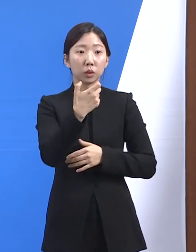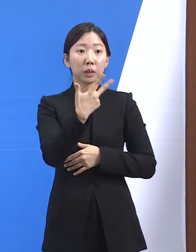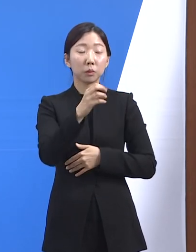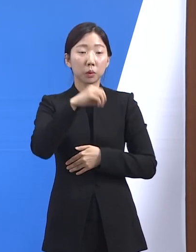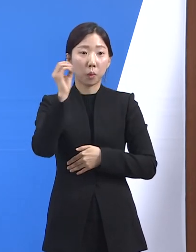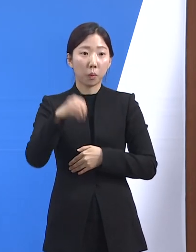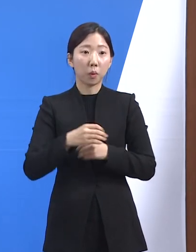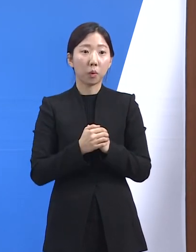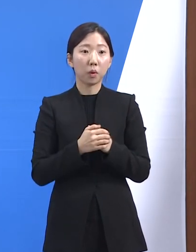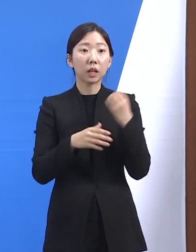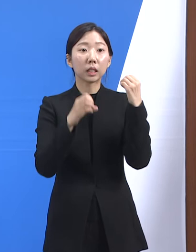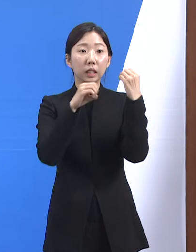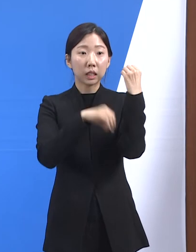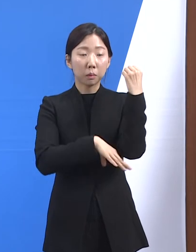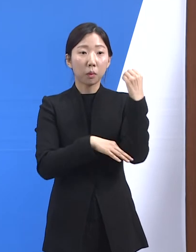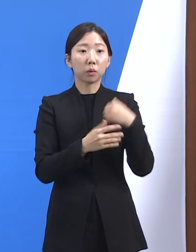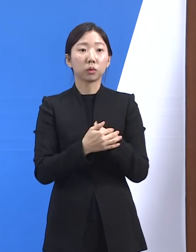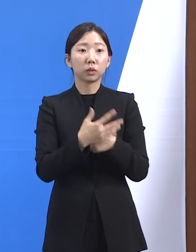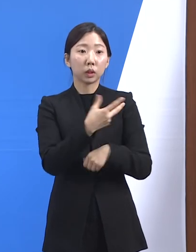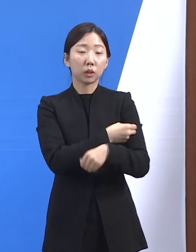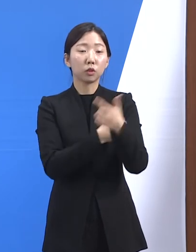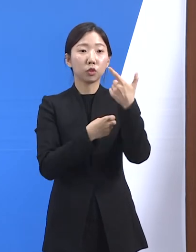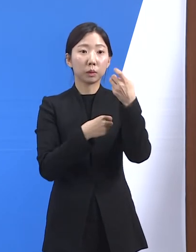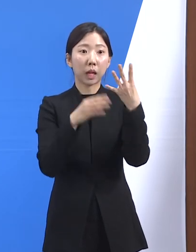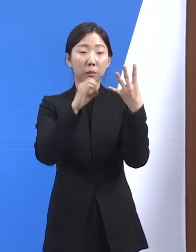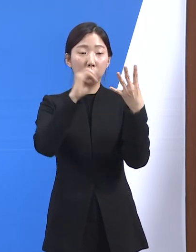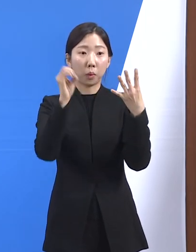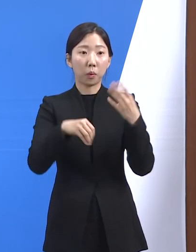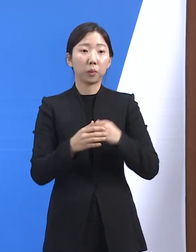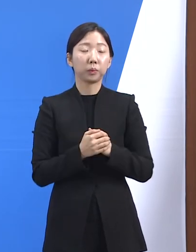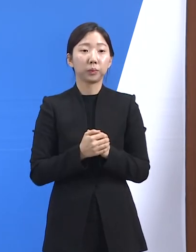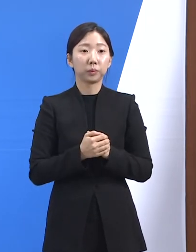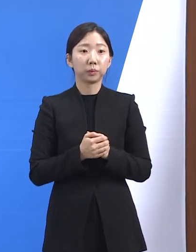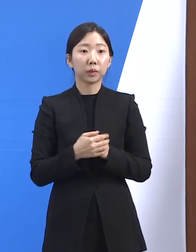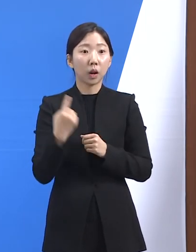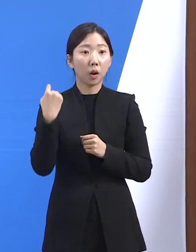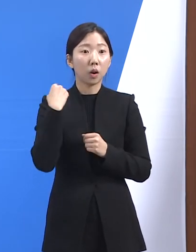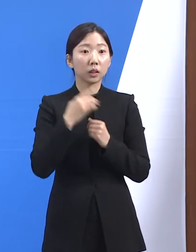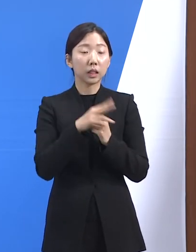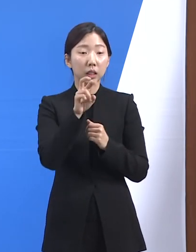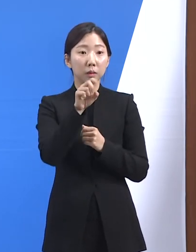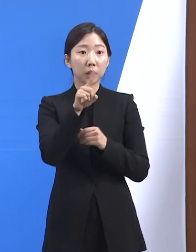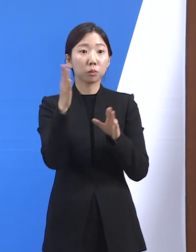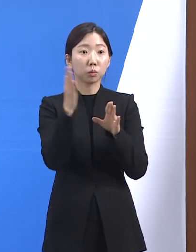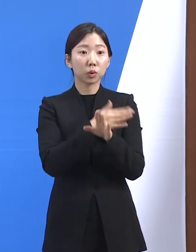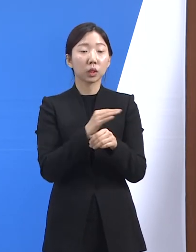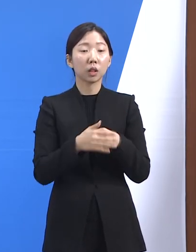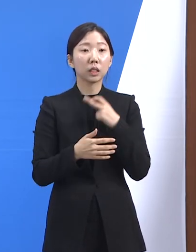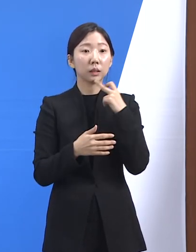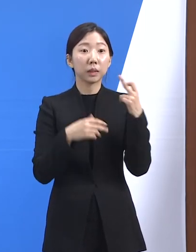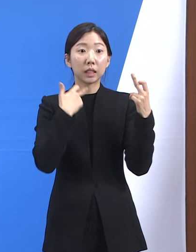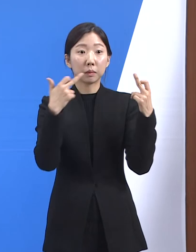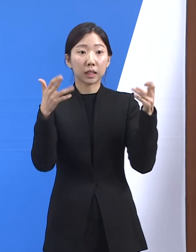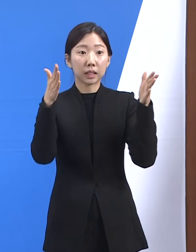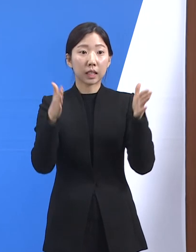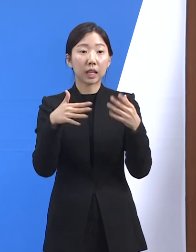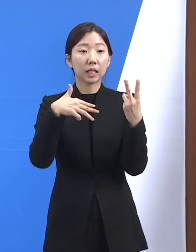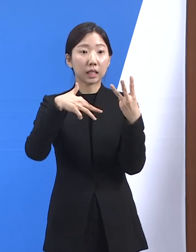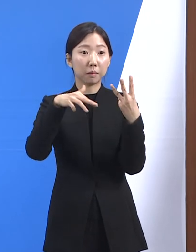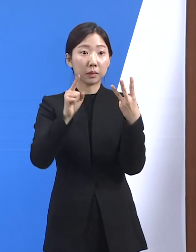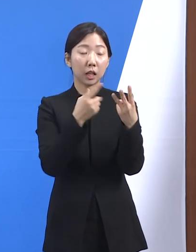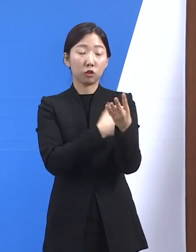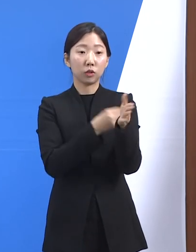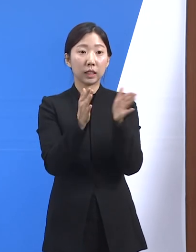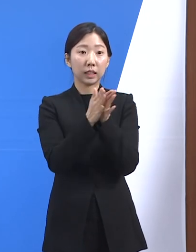%이며 기본접종 완료율은 64%입니다. 어제 21일부터 12세에서 17세 3차 접종이